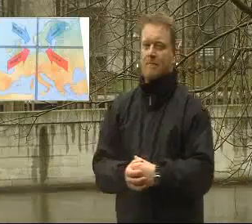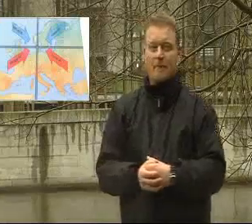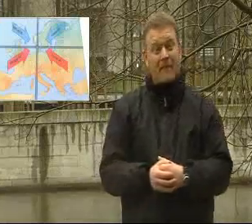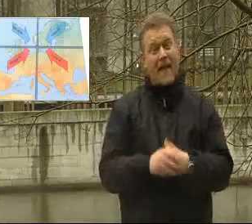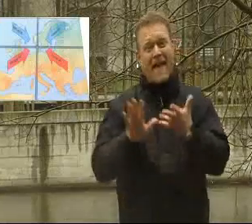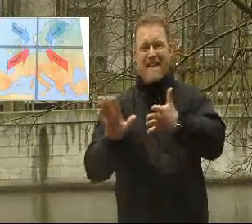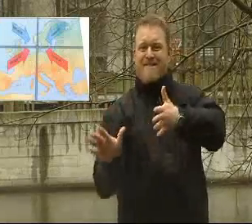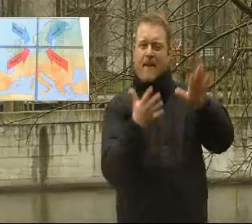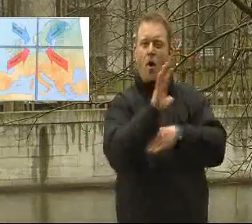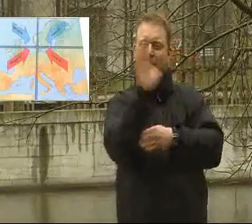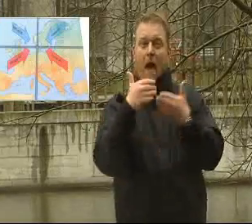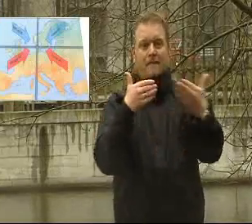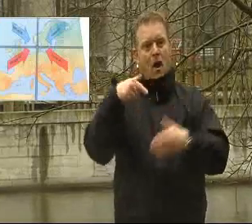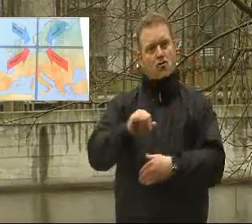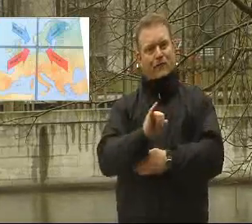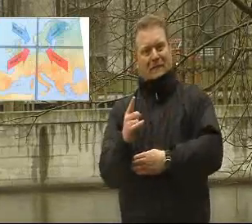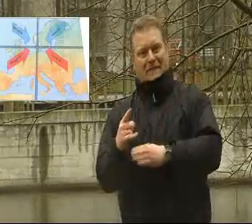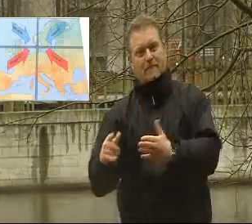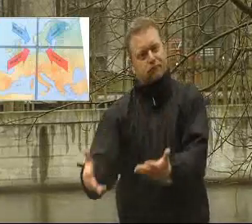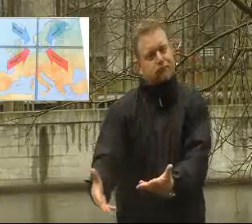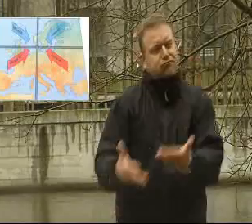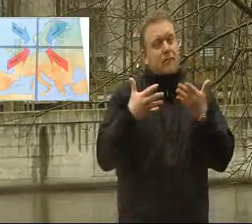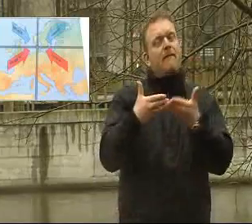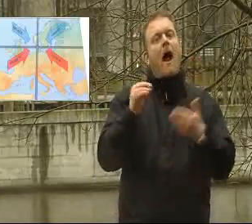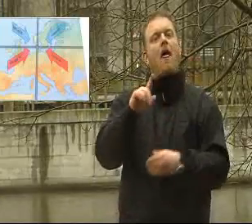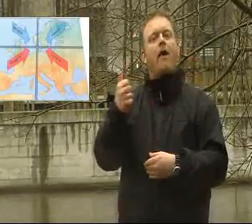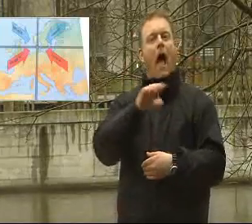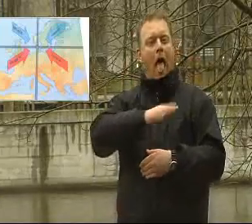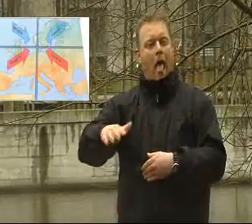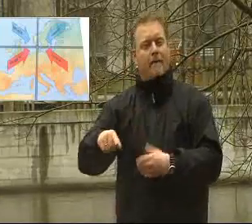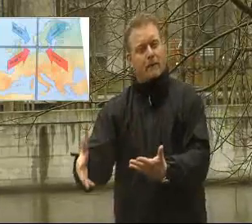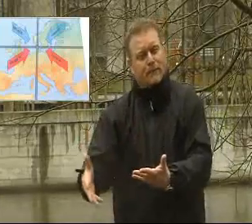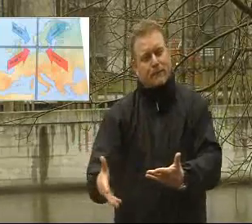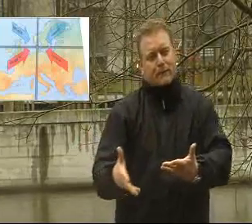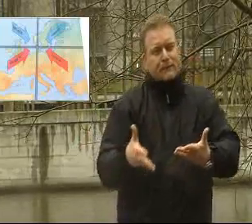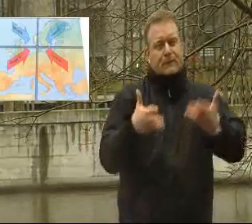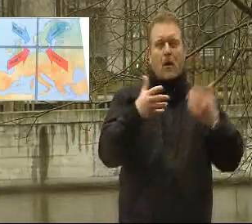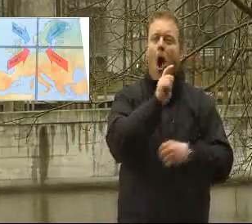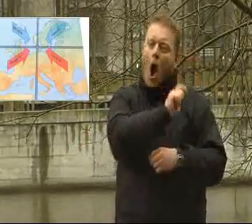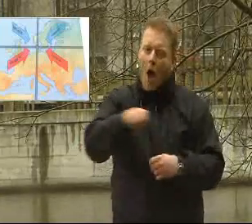Sommer og vinter betyder sydvestenvind, som er en fugtig, varm luft fra den sydlige del af Atlanterhavet.